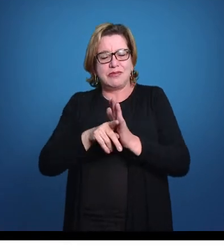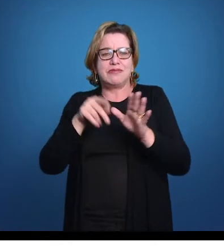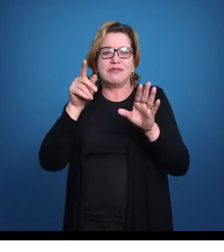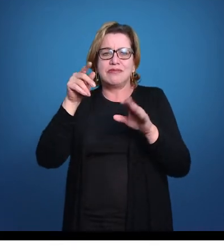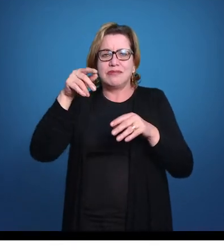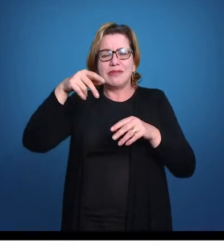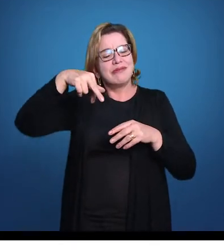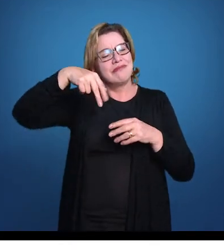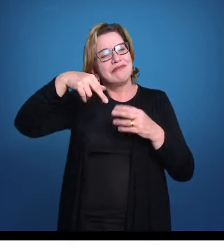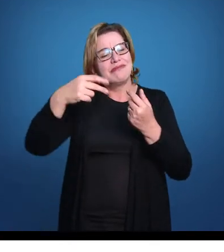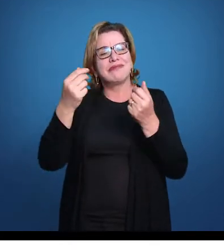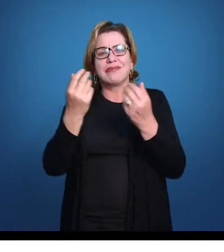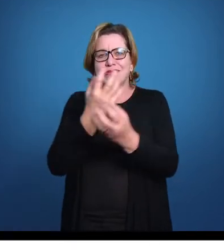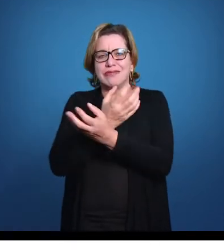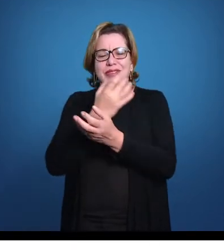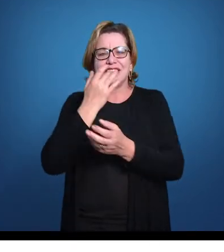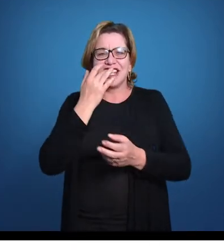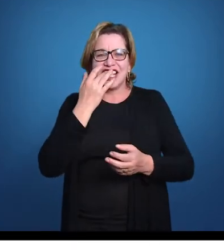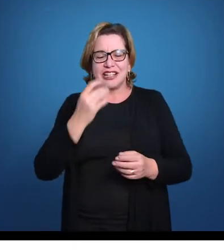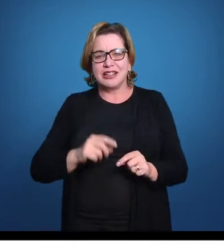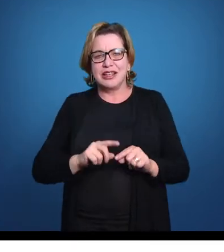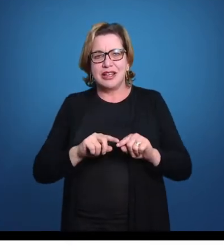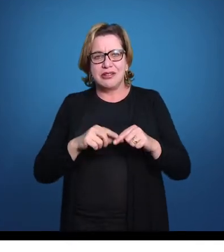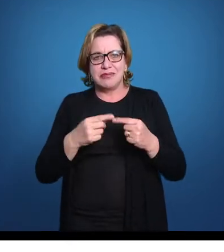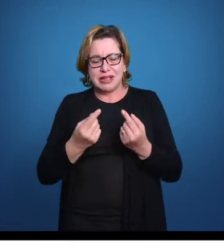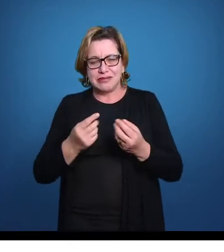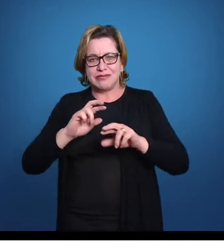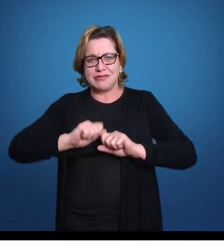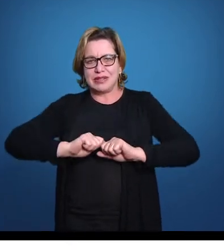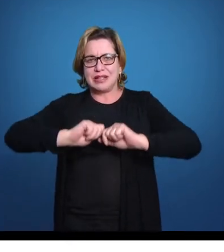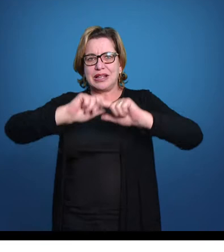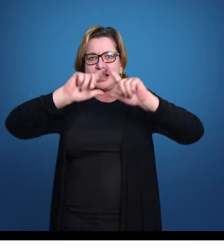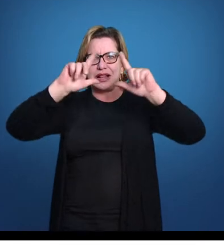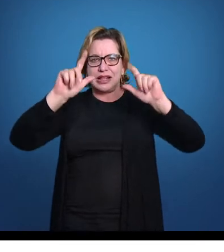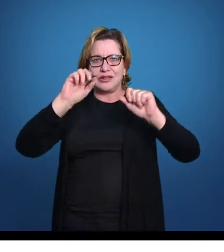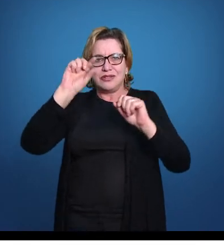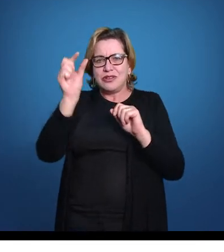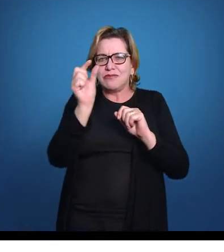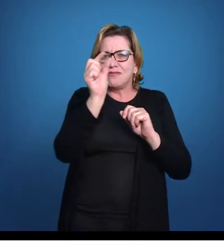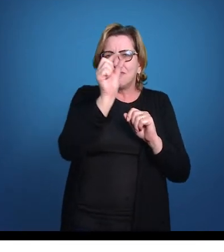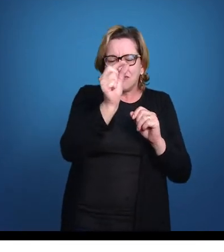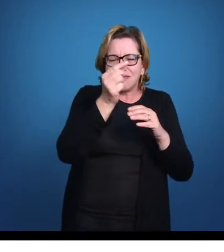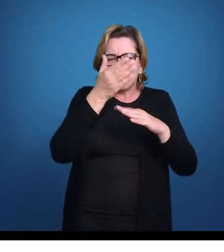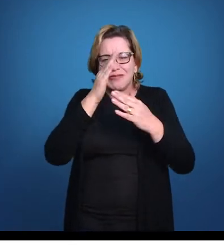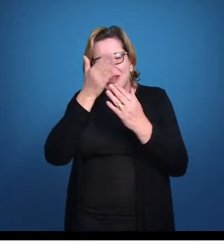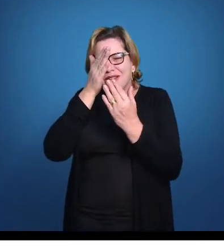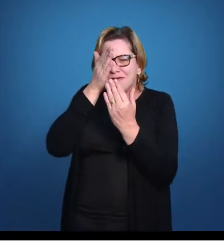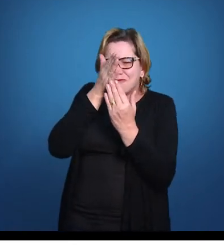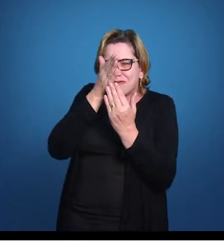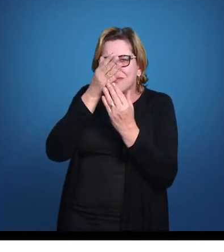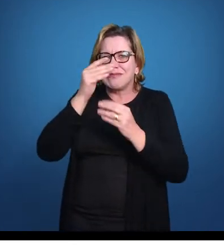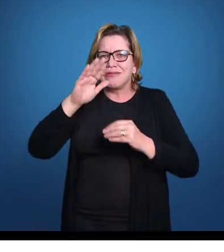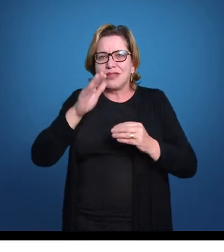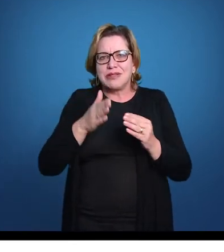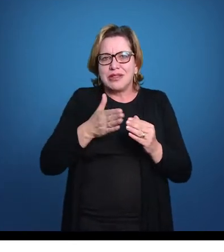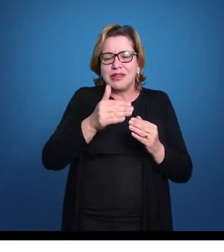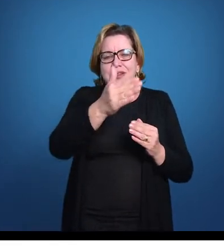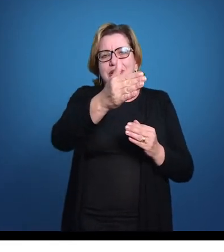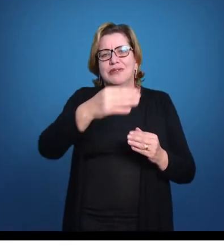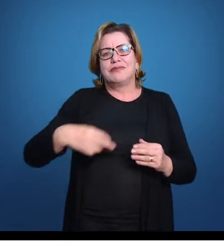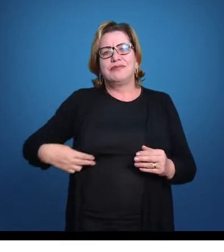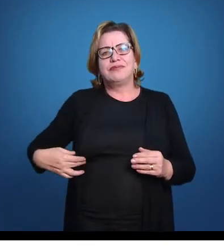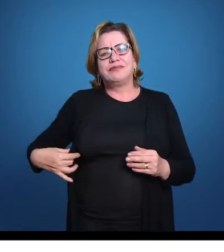vertebrados, tá? Então, mas pra ficar mais didático, vamos botar ela num lugar intermediário aqui no nosso peixinho